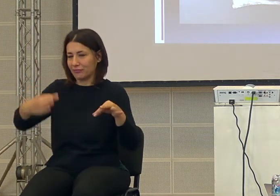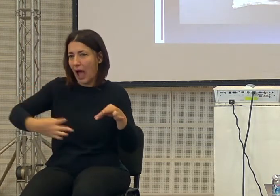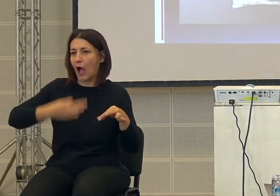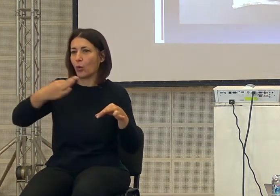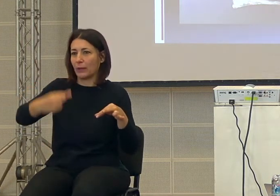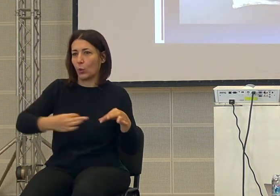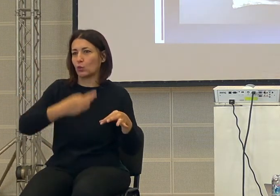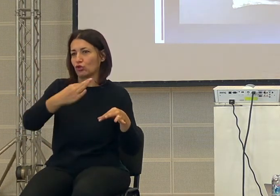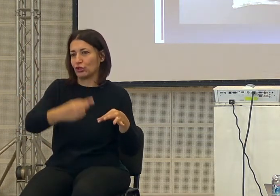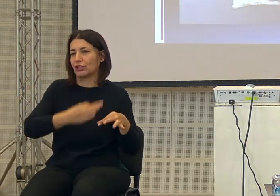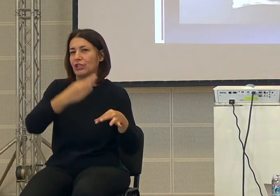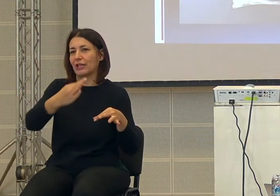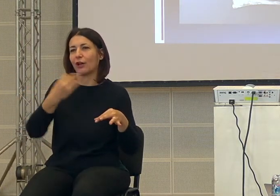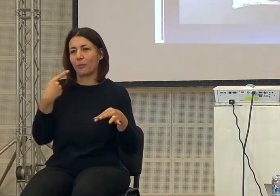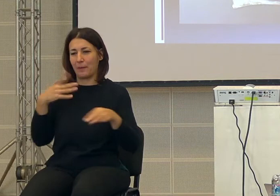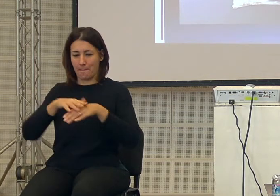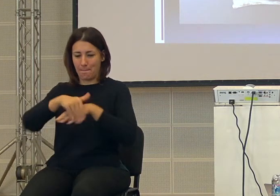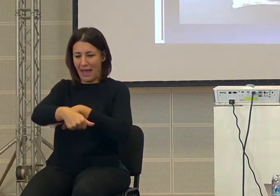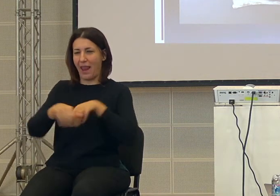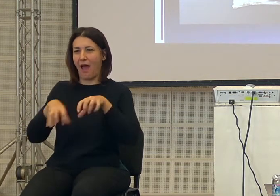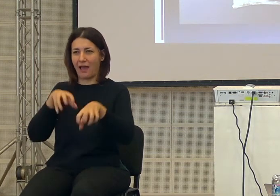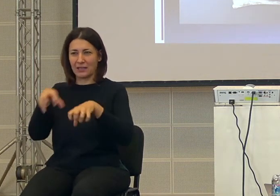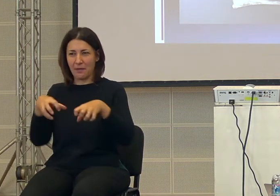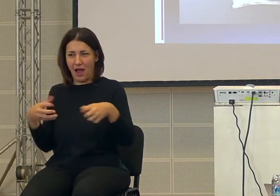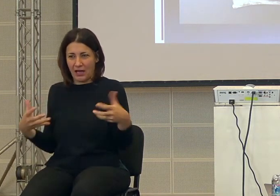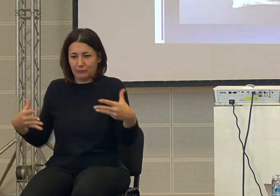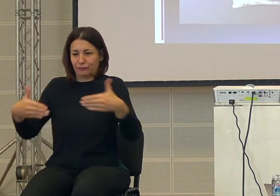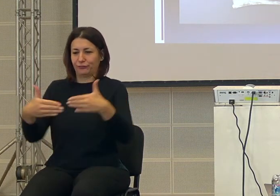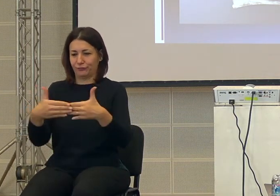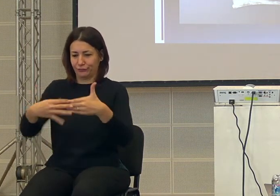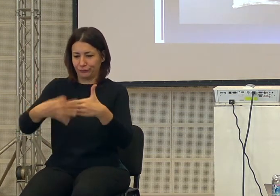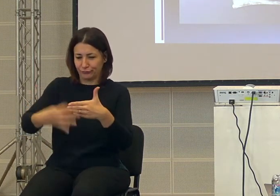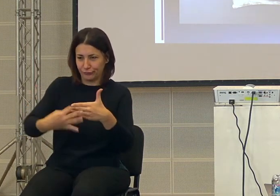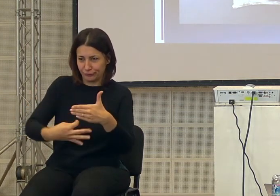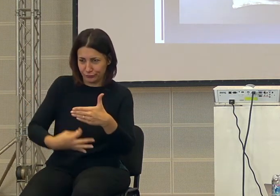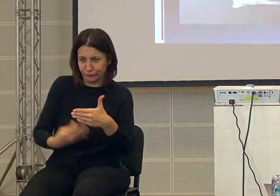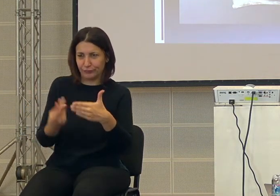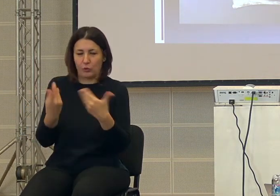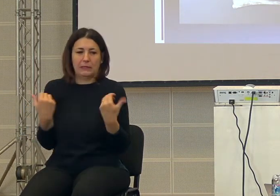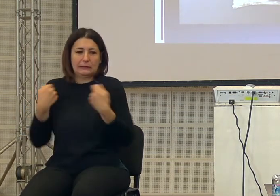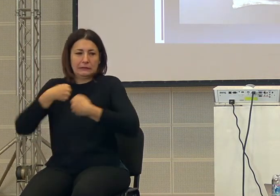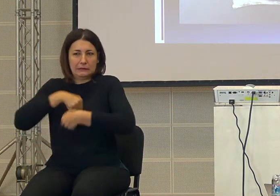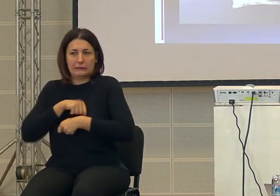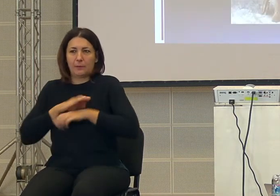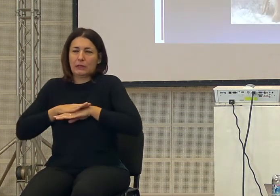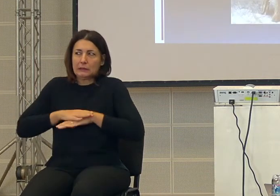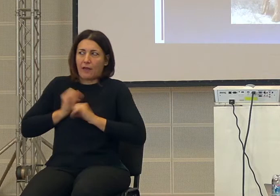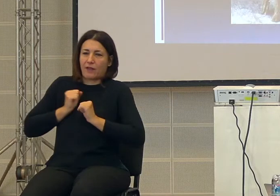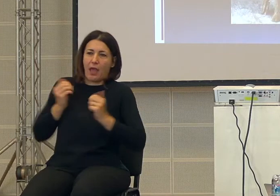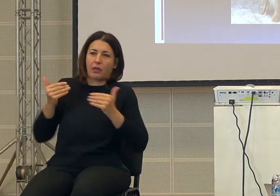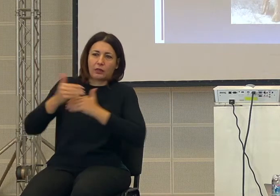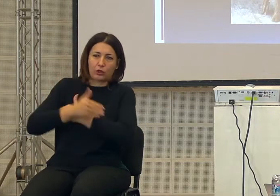di costruirsi con le pelli degli animali inizialmente degli abiti che potevano proteggerlo dai climi più freddi.